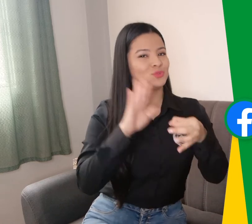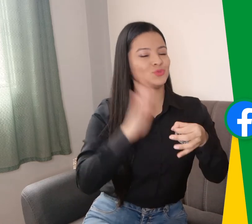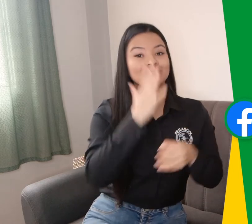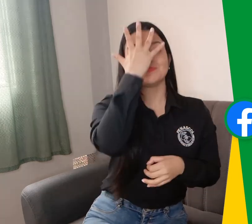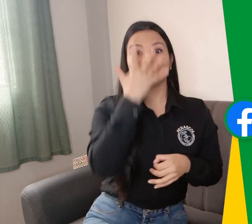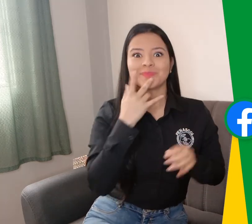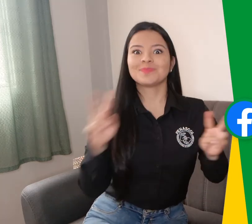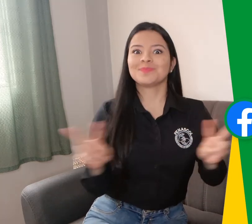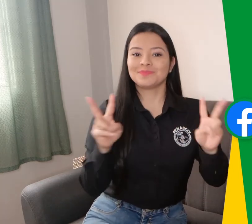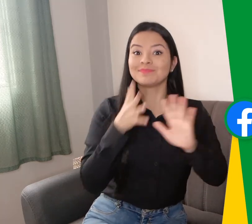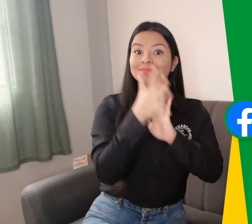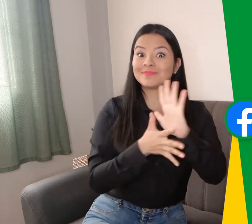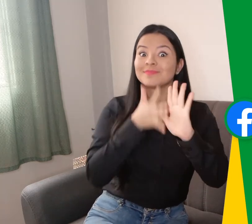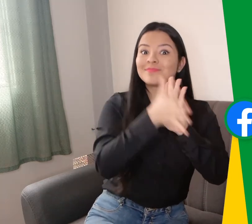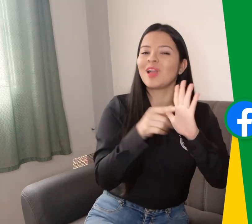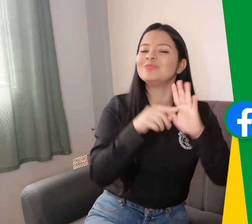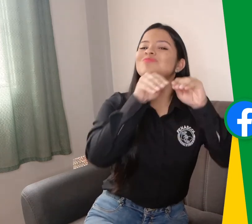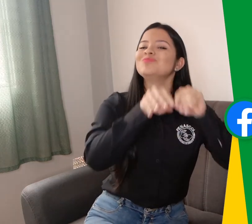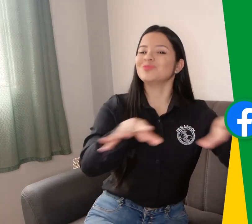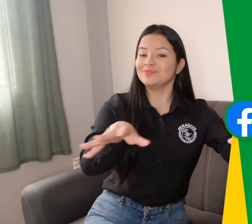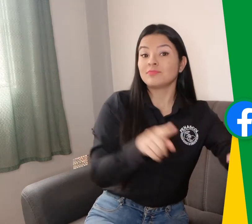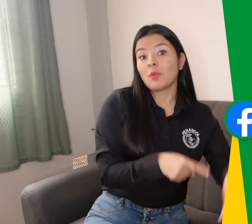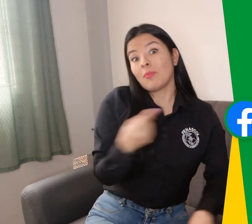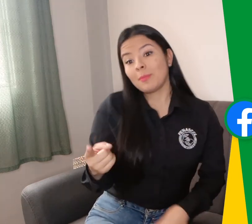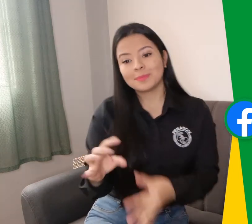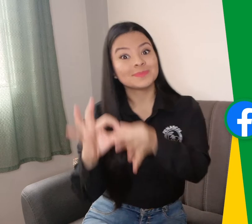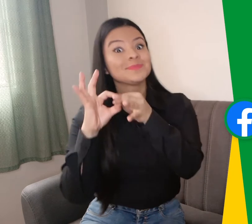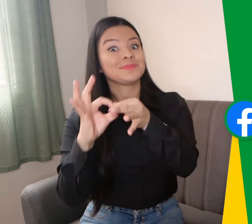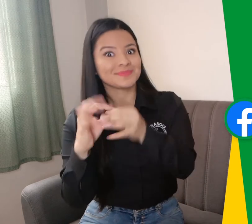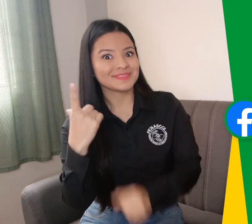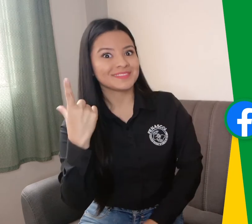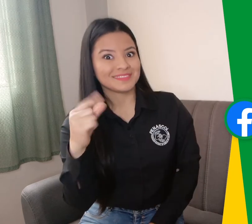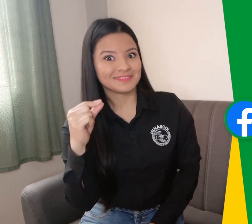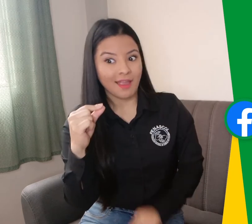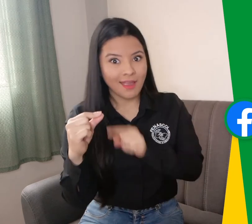Recuerden que será por el Facebook de Fenas Call y la señal en vivo de Fenas Call Digital.